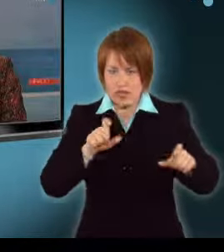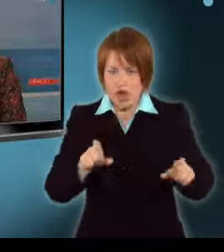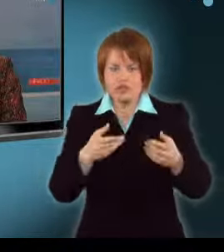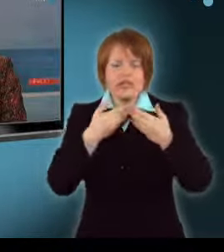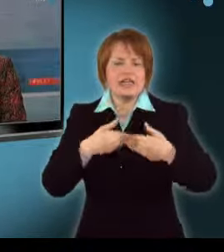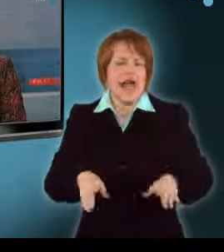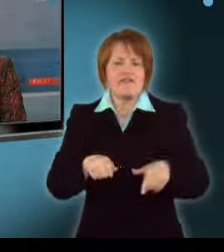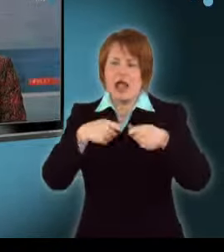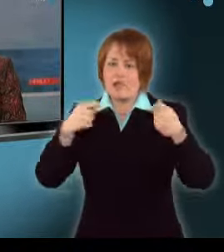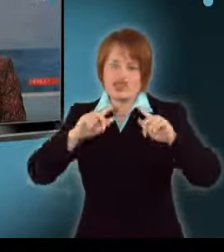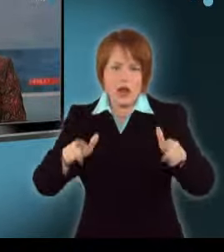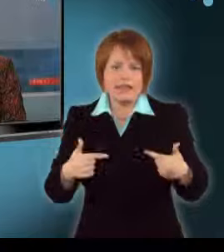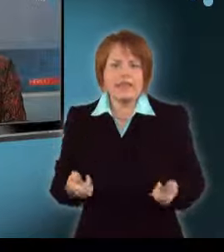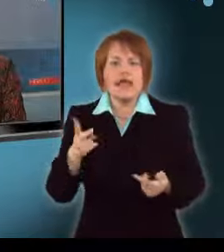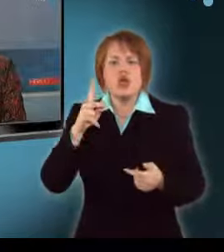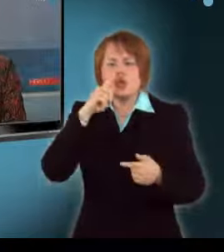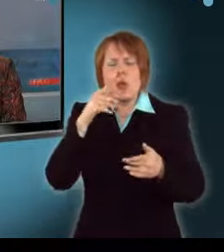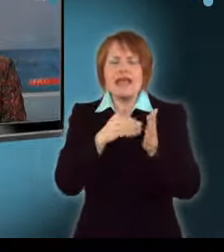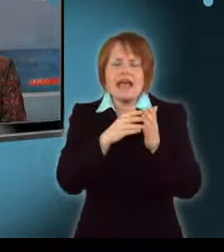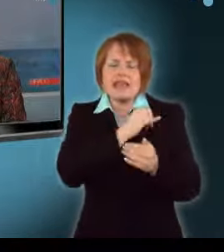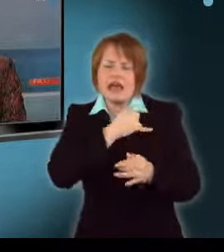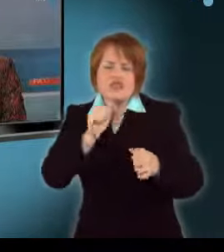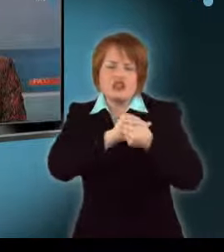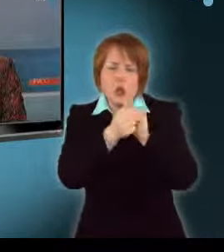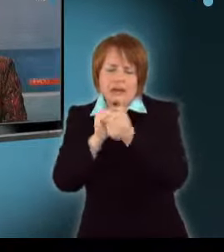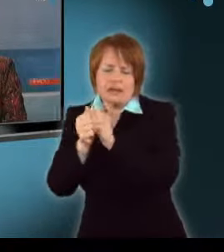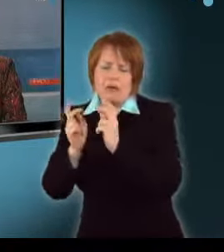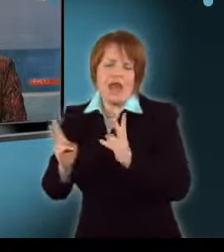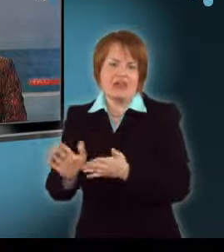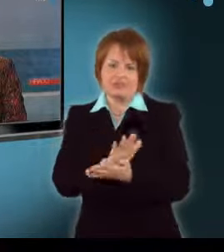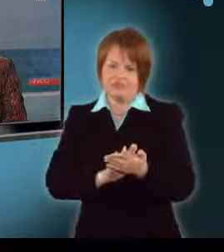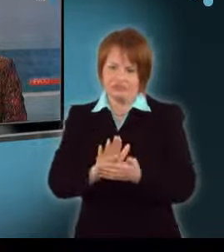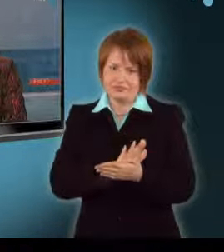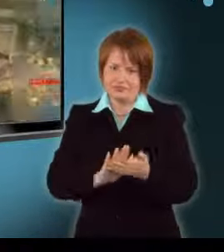felbecsülhetetlenek. Köln ezer éves történelmi emlékezett elvezhetett oda.